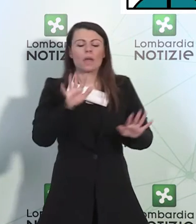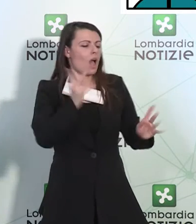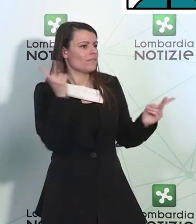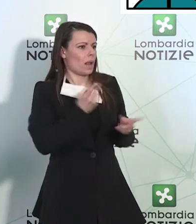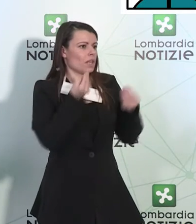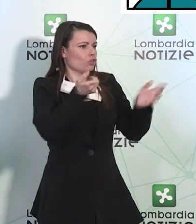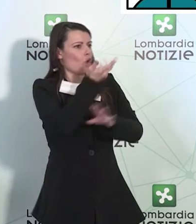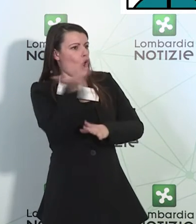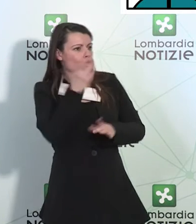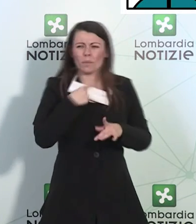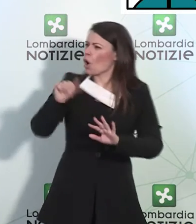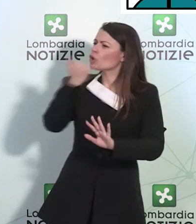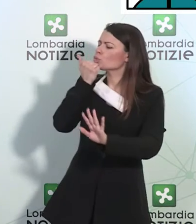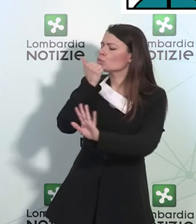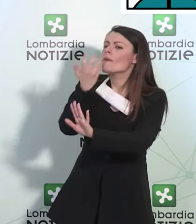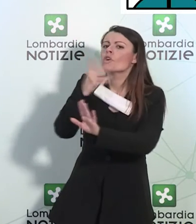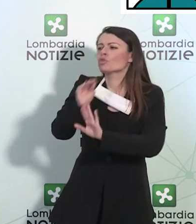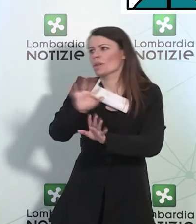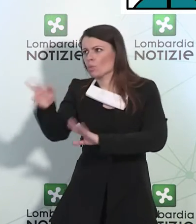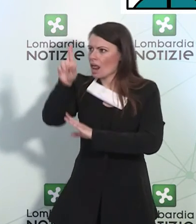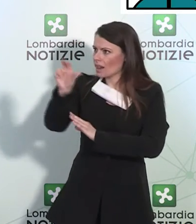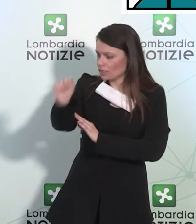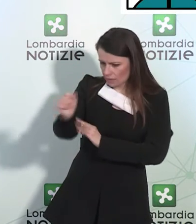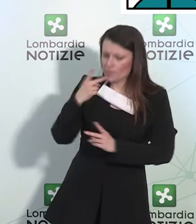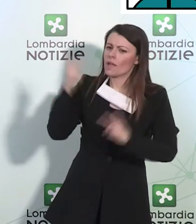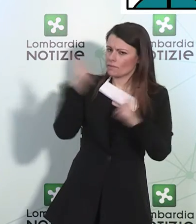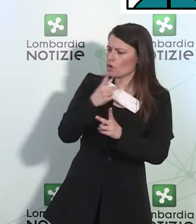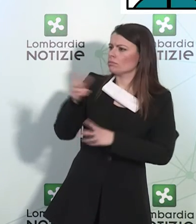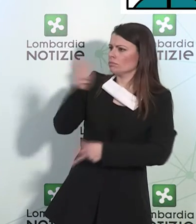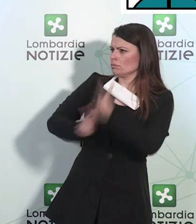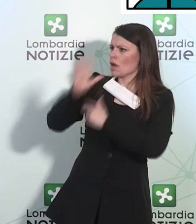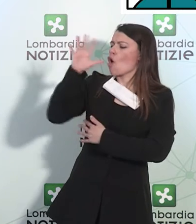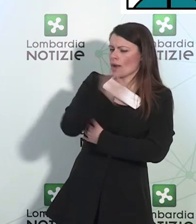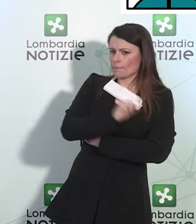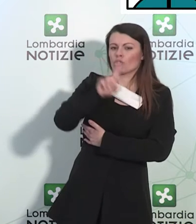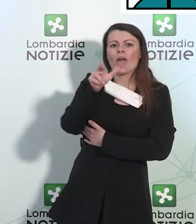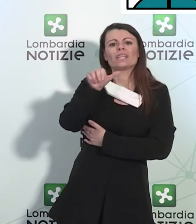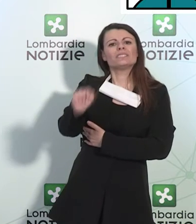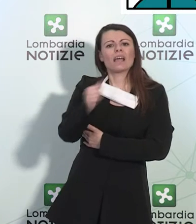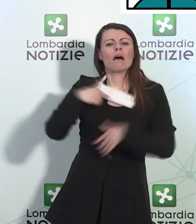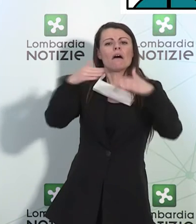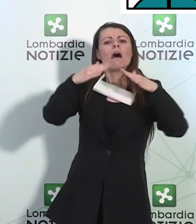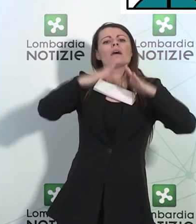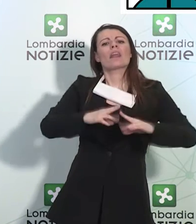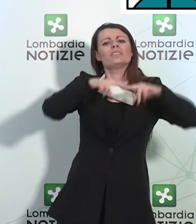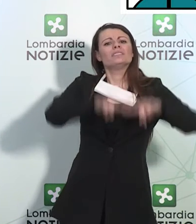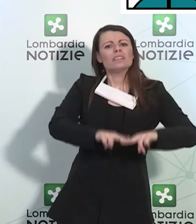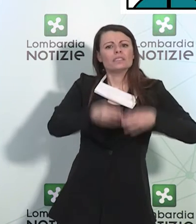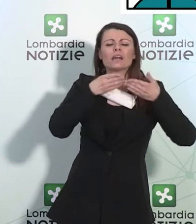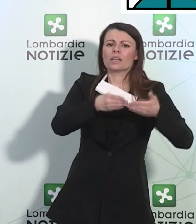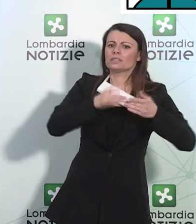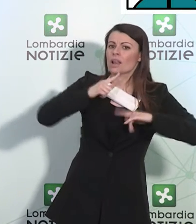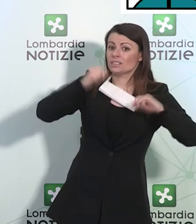Poi, Presidente, un'altra cosa sull'RSA. Ho capito la cosa delle residenze assistenziali sanitarie che sono praticamente